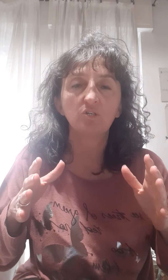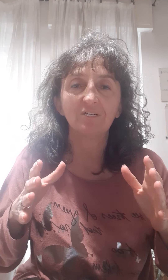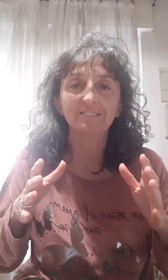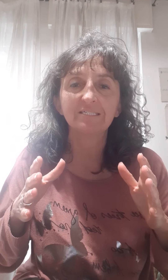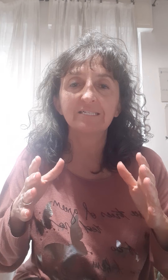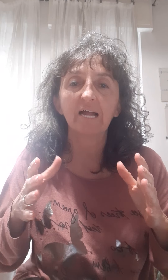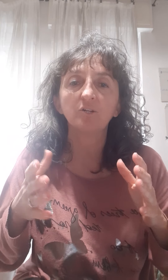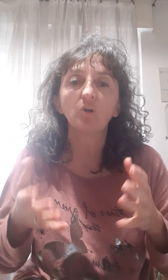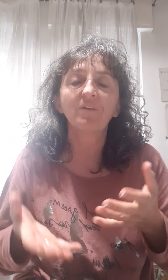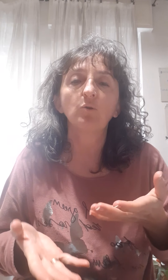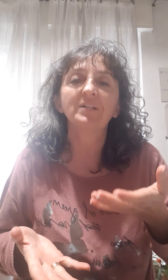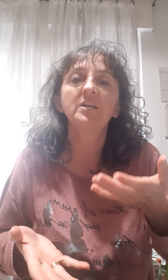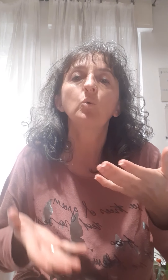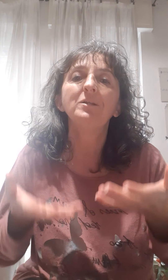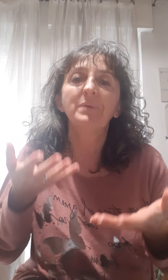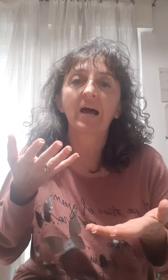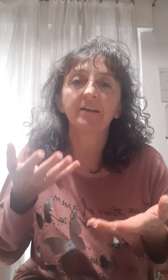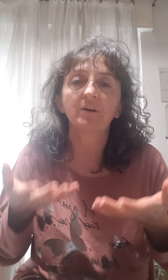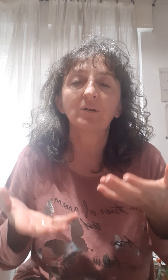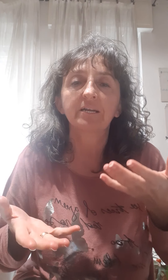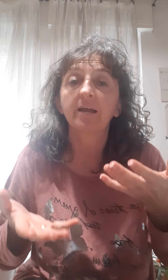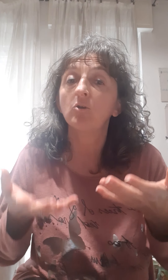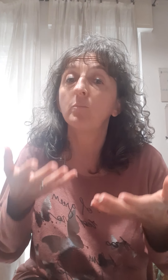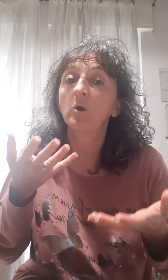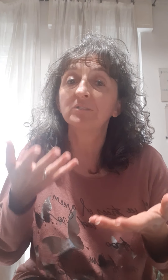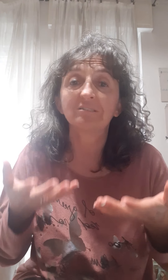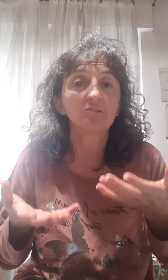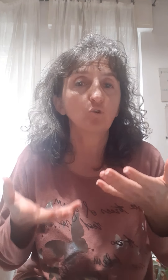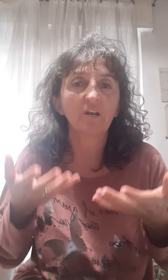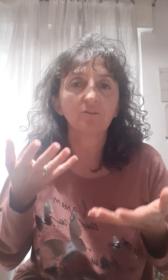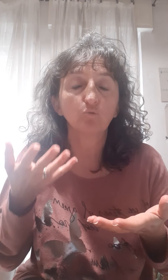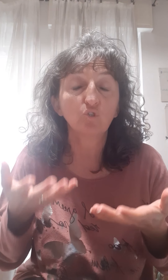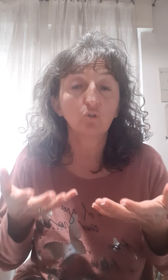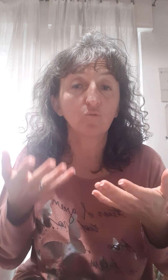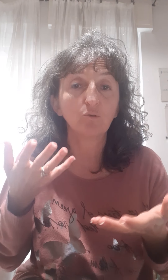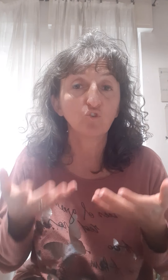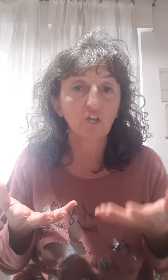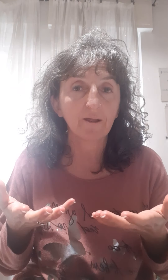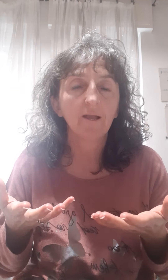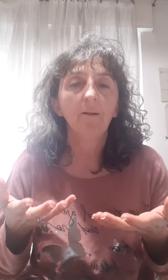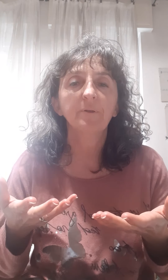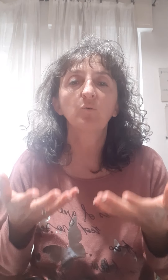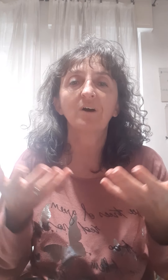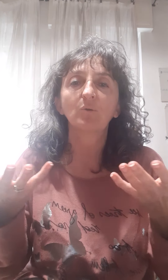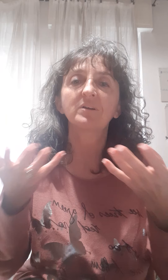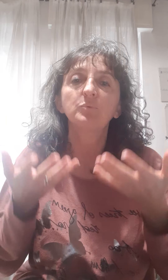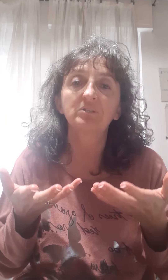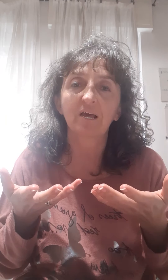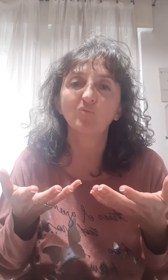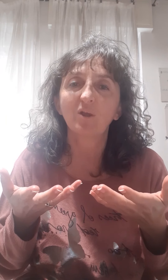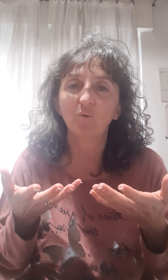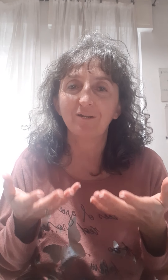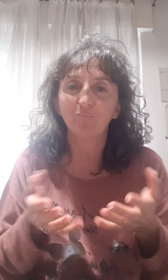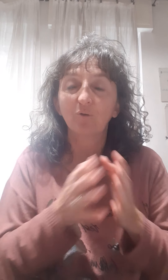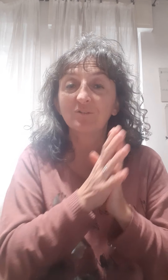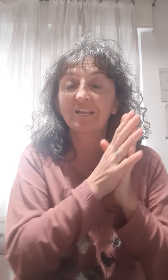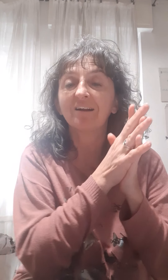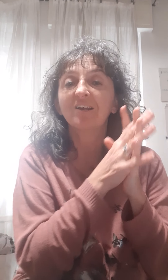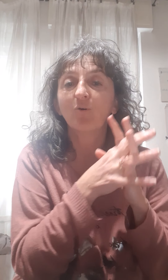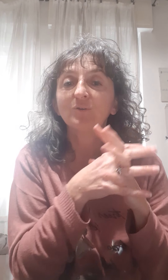gli oli essenziali, gli oli vanno ad equilibrare, vanno a creare l'omeostasi dove non c'è, per cui vanno a riportare un equilibrio e così anche l'olio